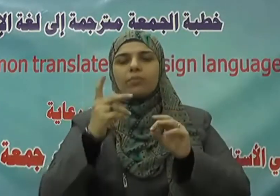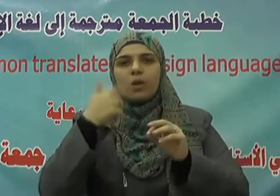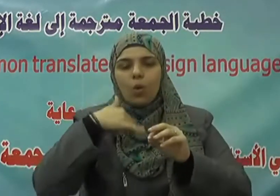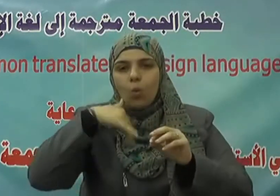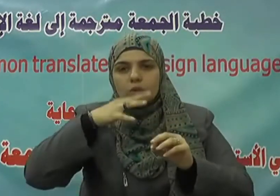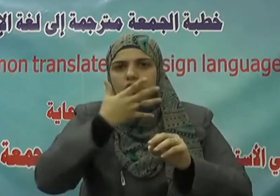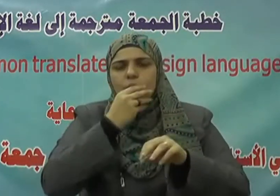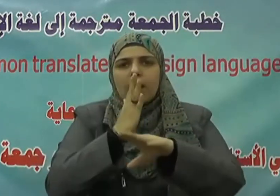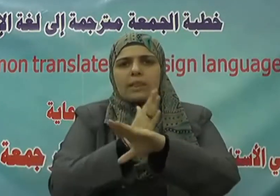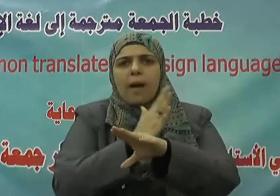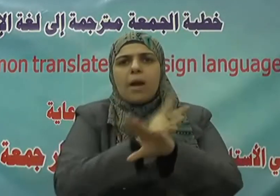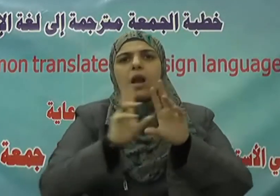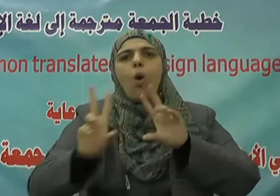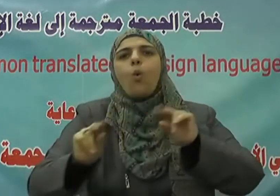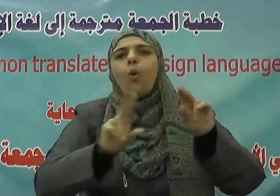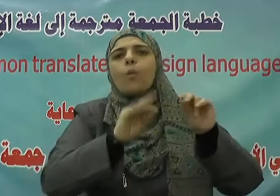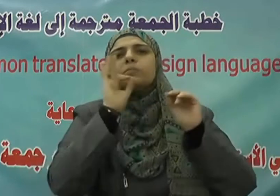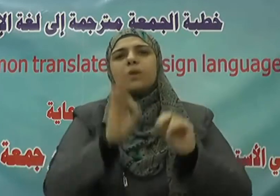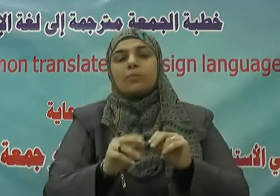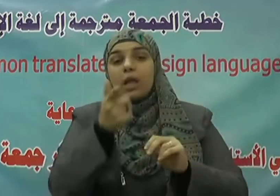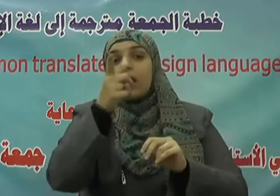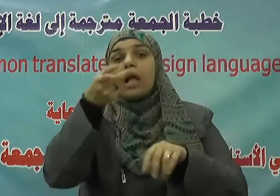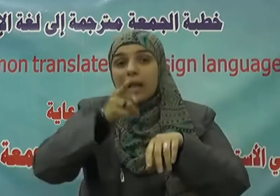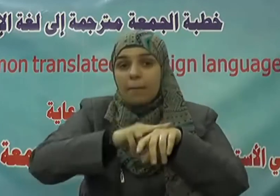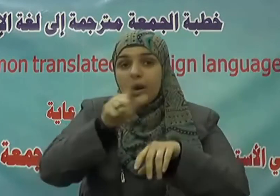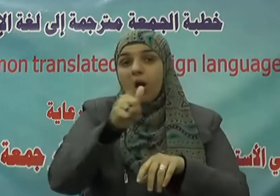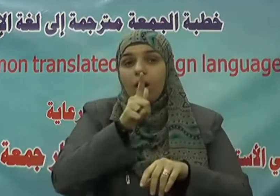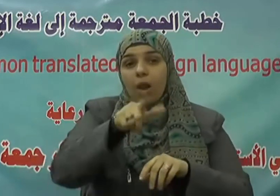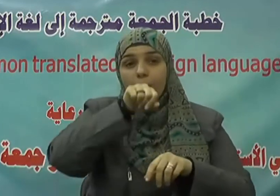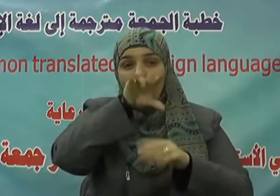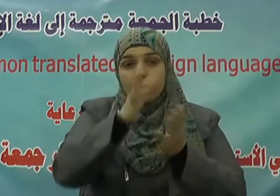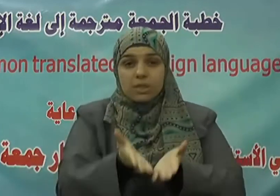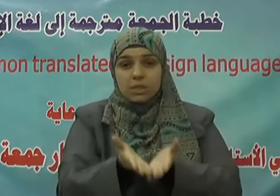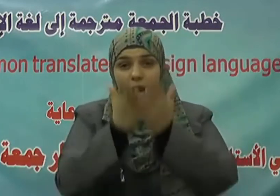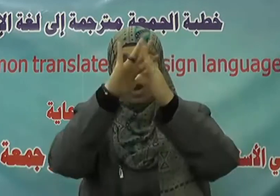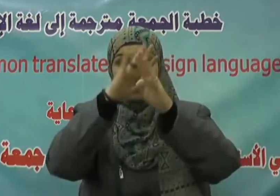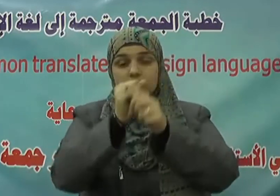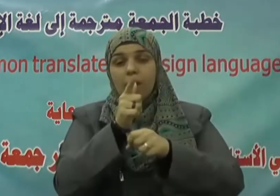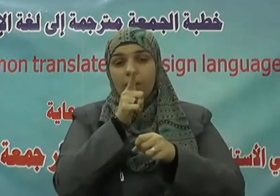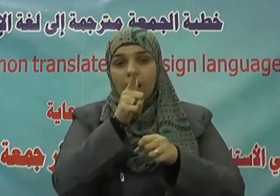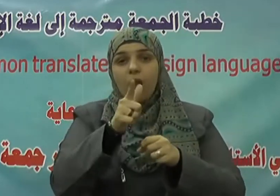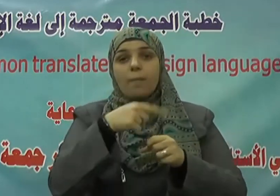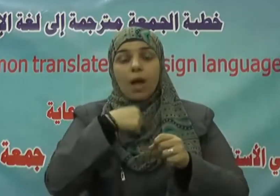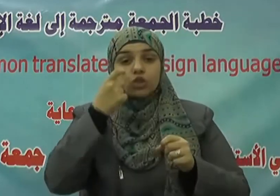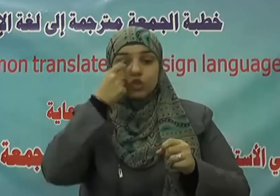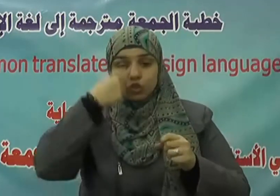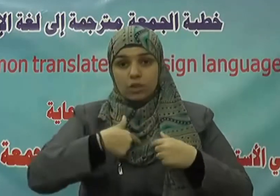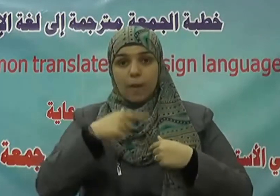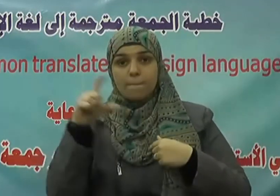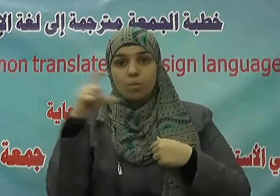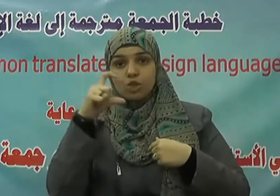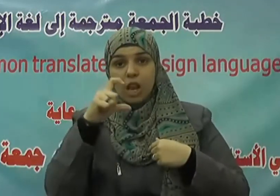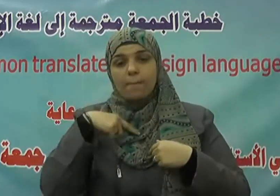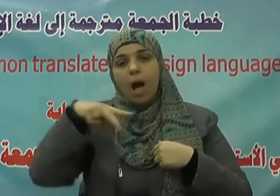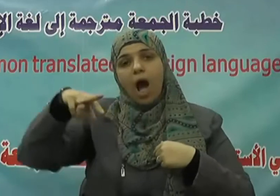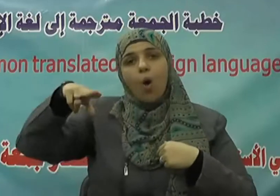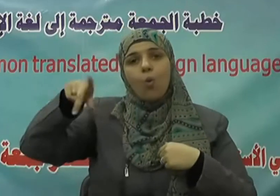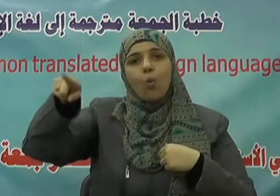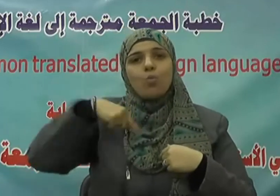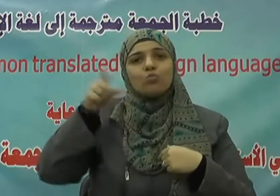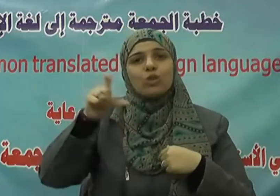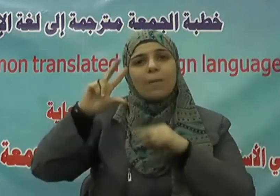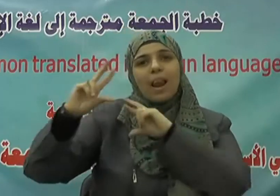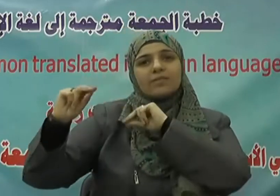وقال صلى الله عليه وسلم المسلم أخو المسلم لا